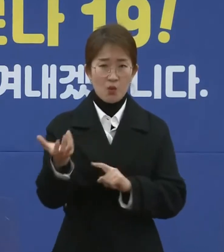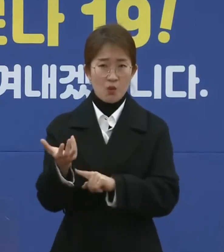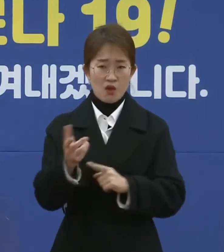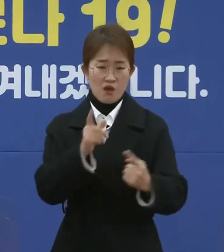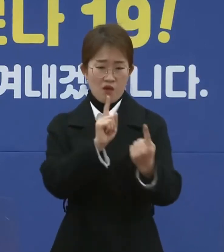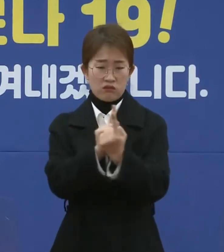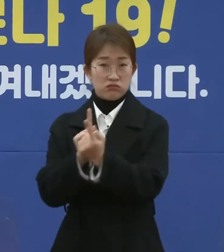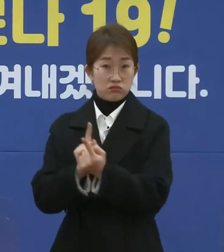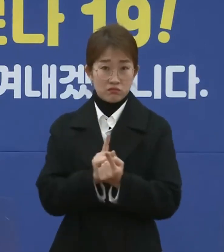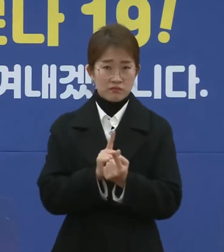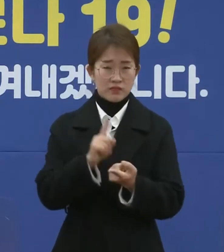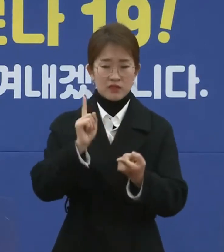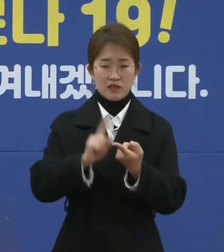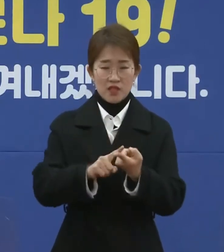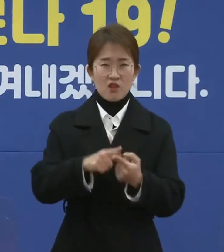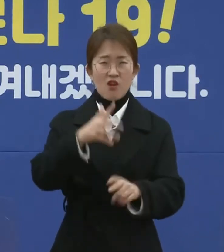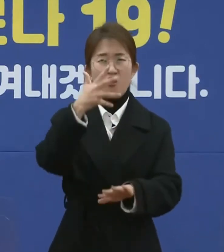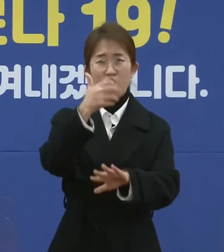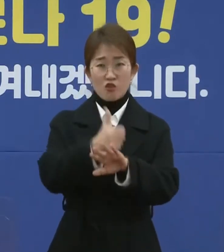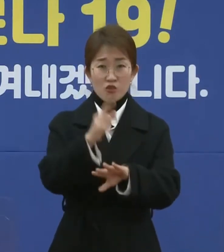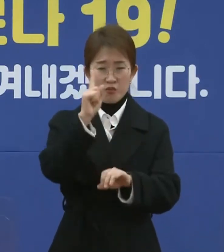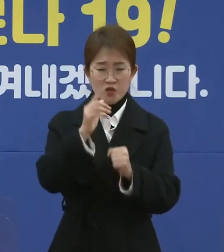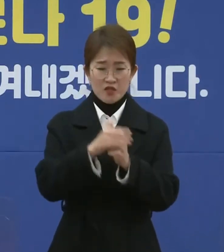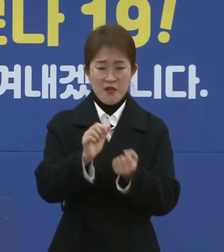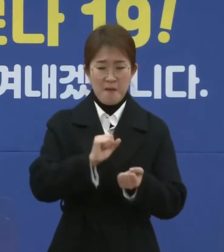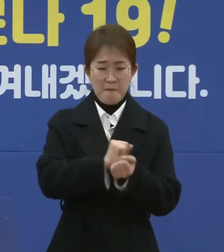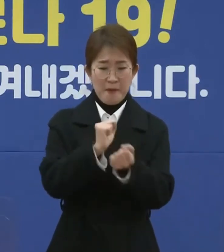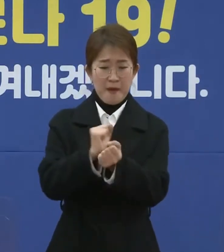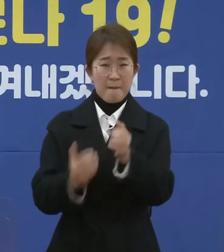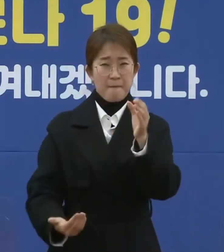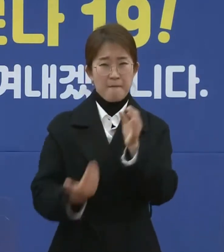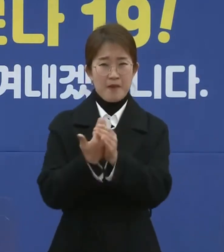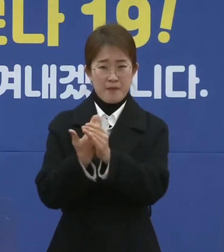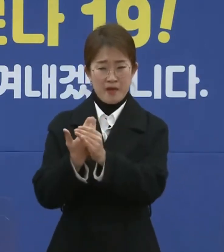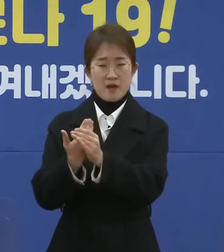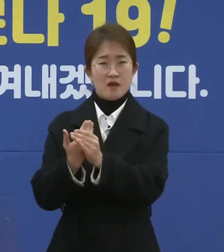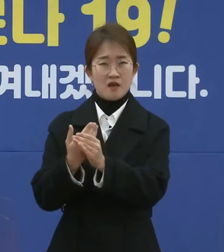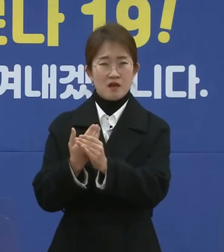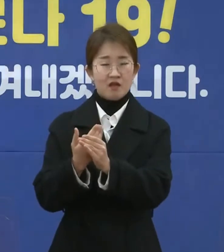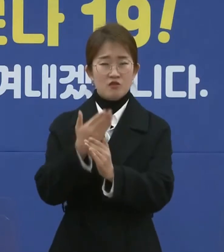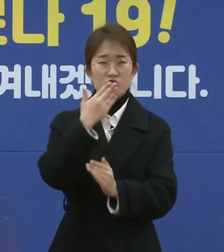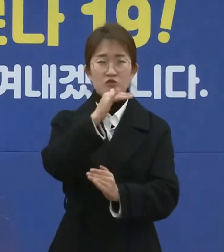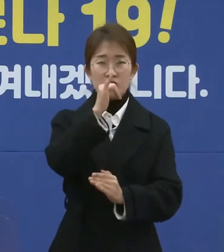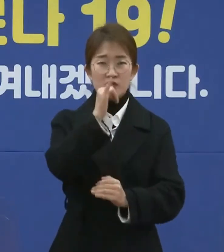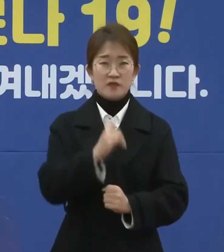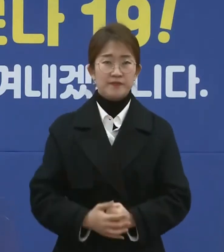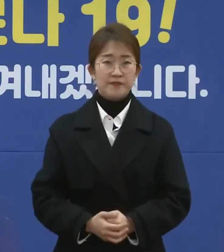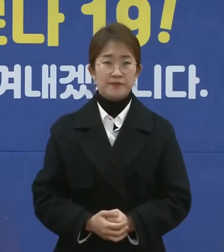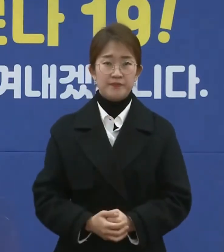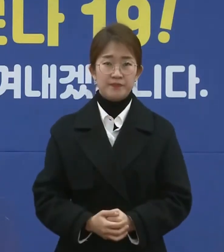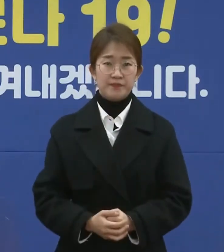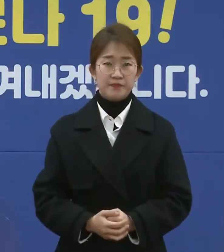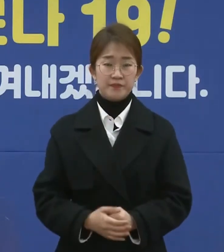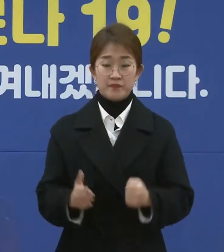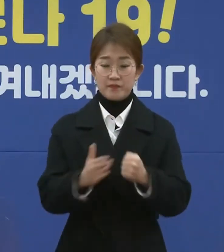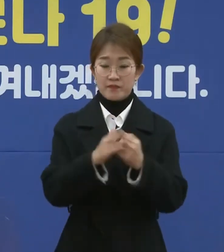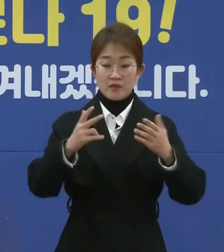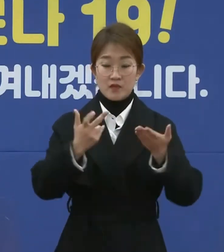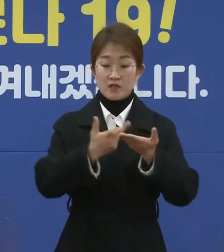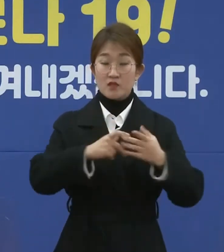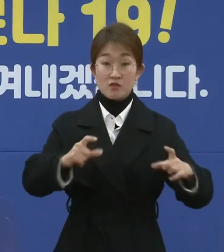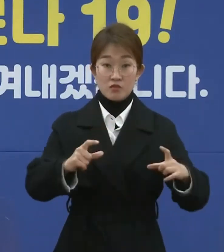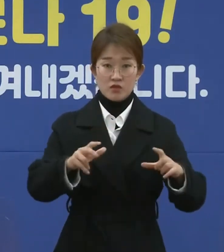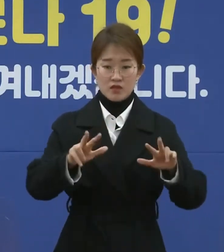접촉은 광범위하고 산발적인 지역 감염으로 이어질 우려가 큽니다. 제주도는